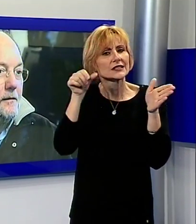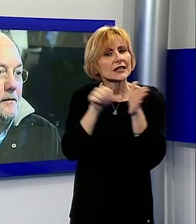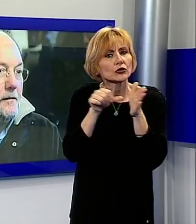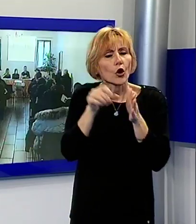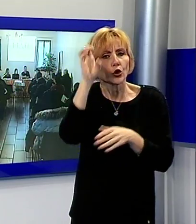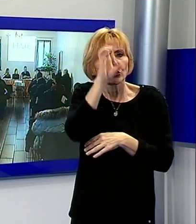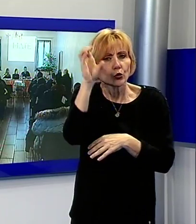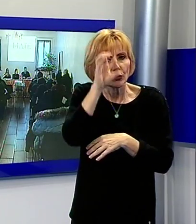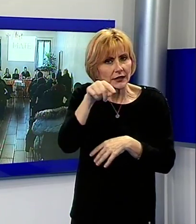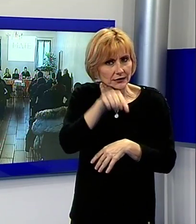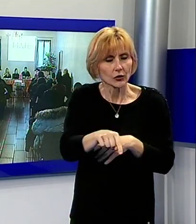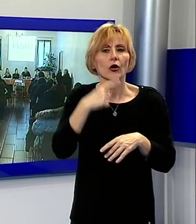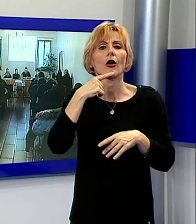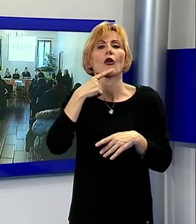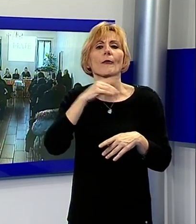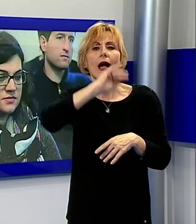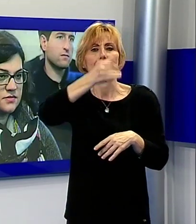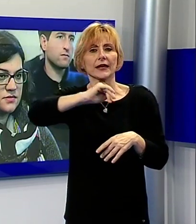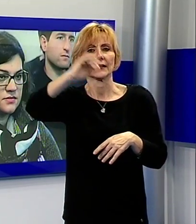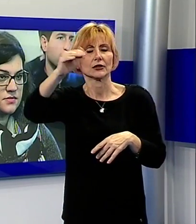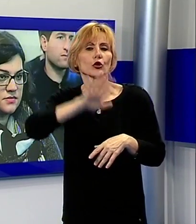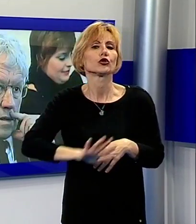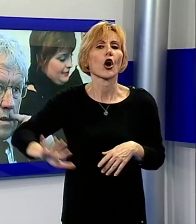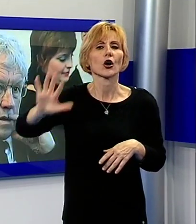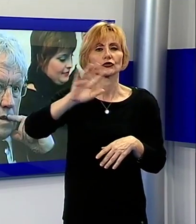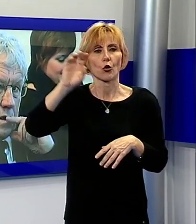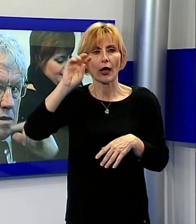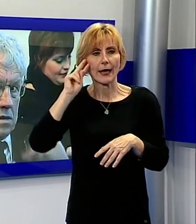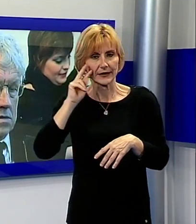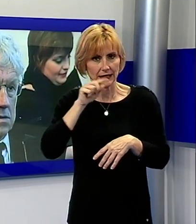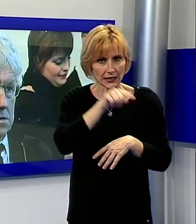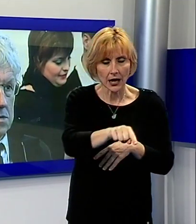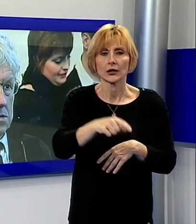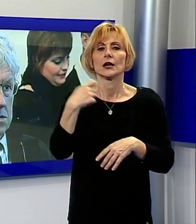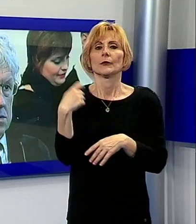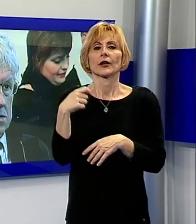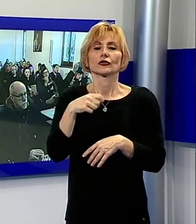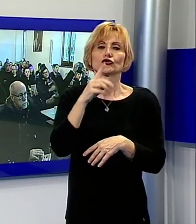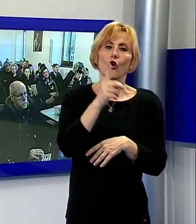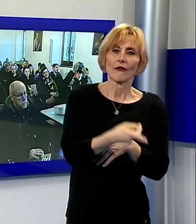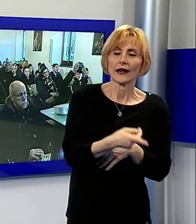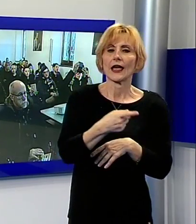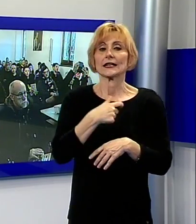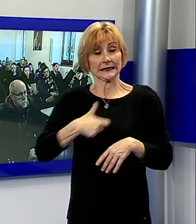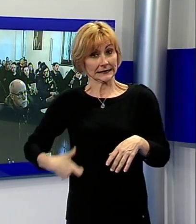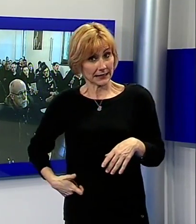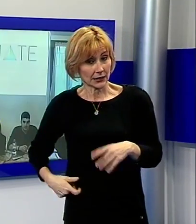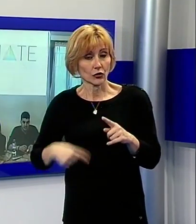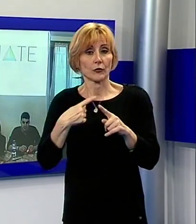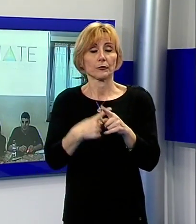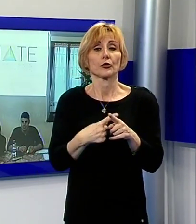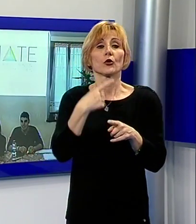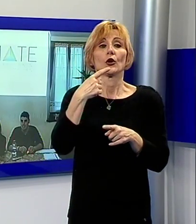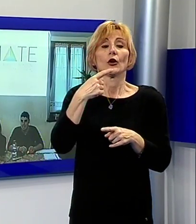'Appennino tosco emiliano, tra cui il direttore Giuseppe Vignali, il presidente Fausto Giovannelli, il sindaco di Villa Collemandina, Dorino